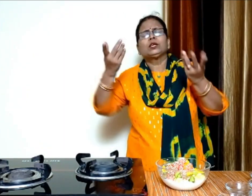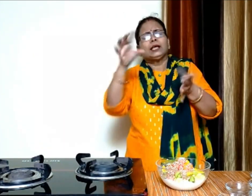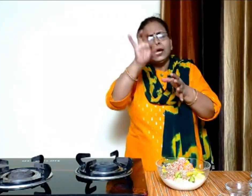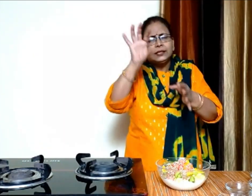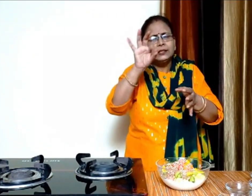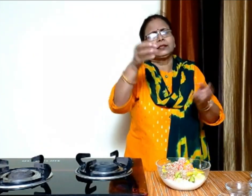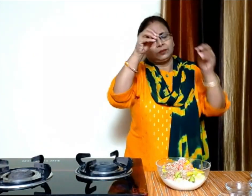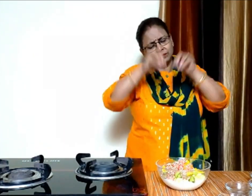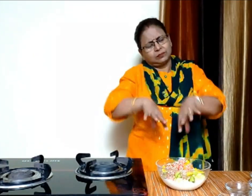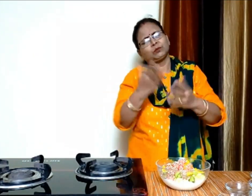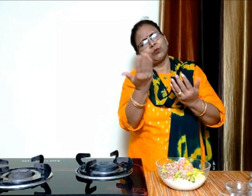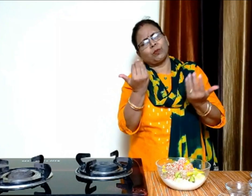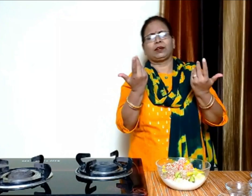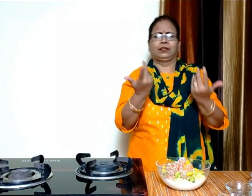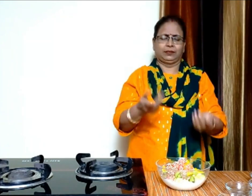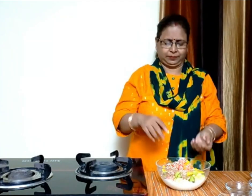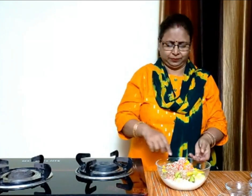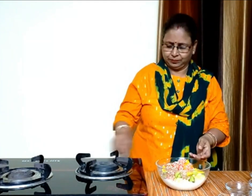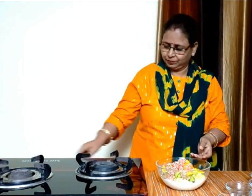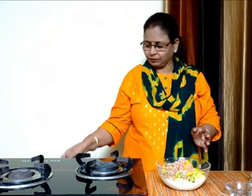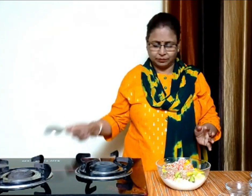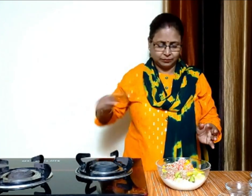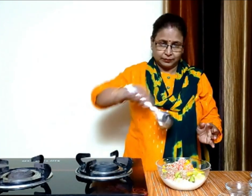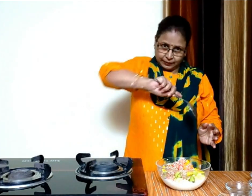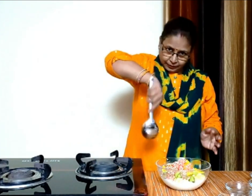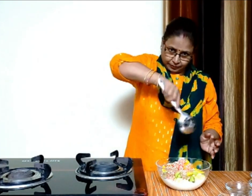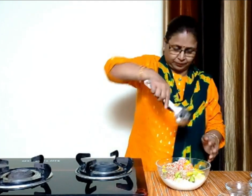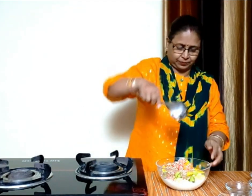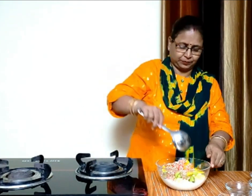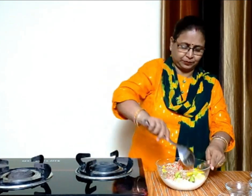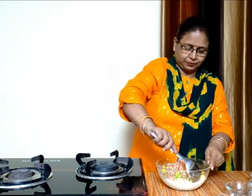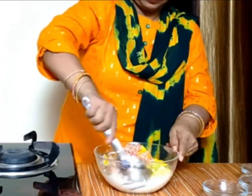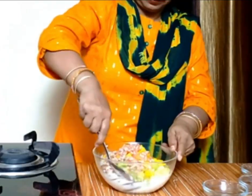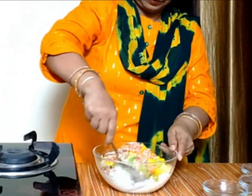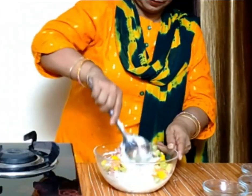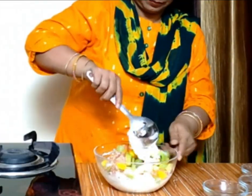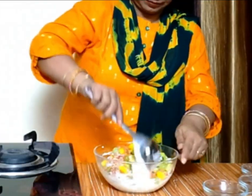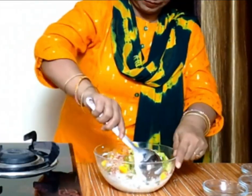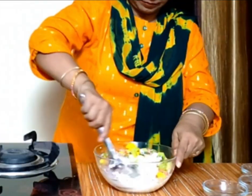अब अपने अकॉर्डिंग कोई भी फ्रूट्स डाल सकते हैं अब इन सभी को अच्छे से मिला लेंगे